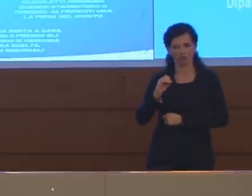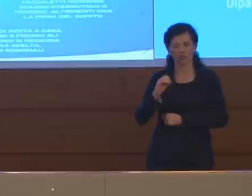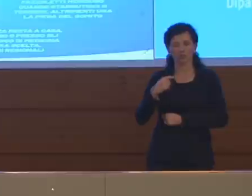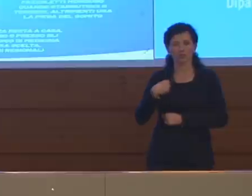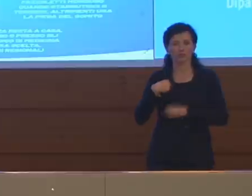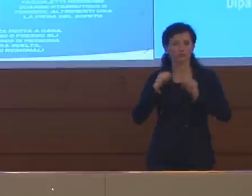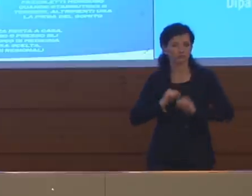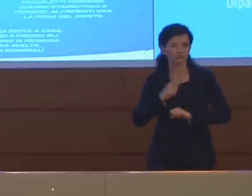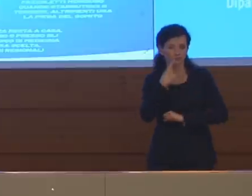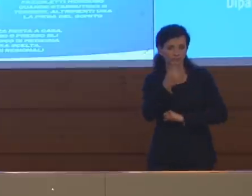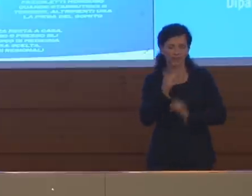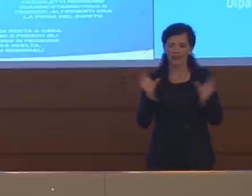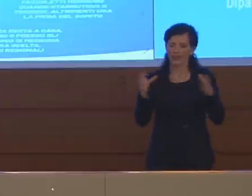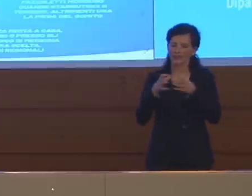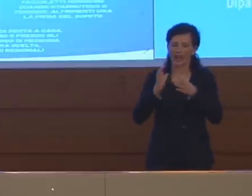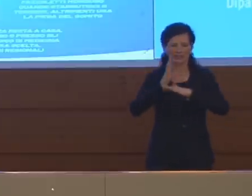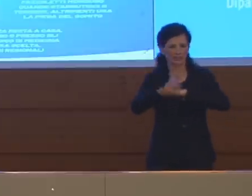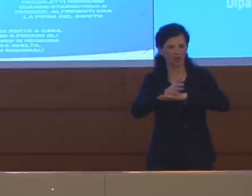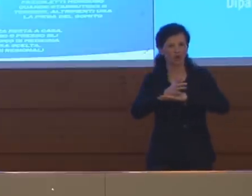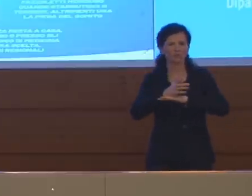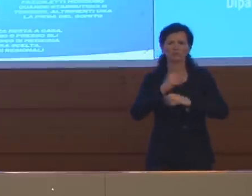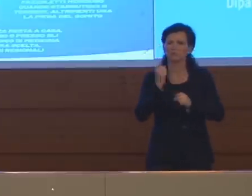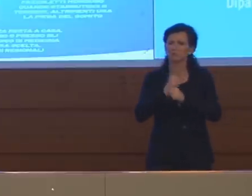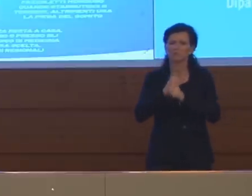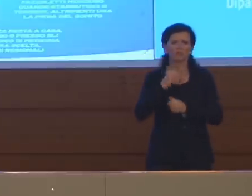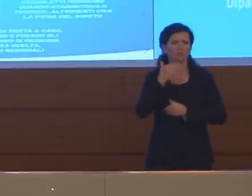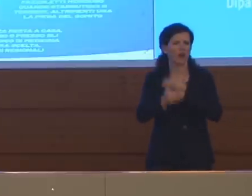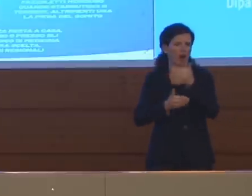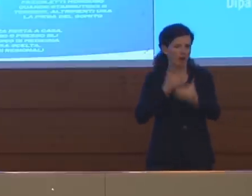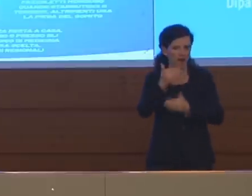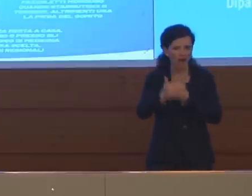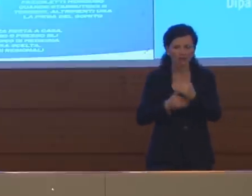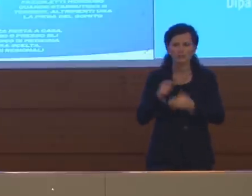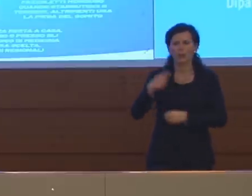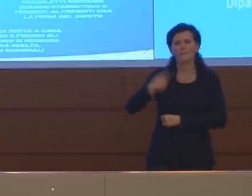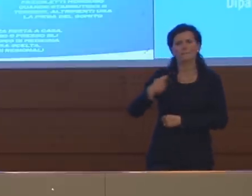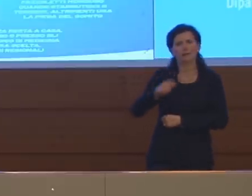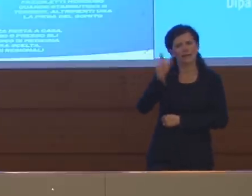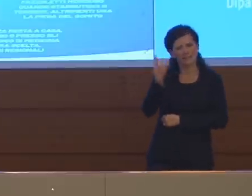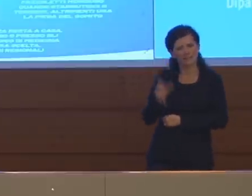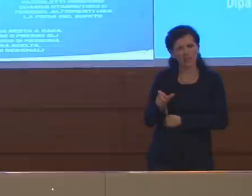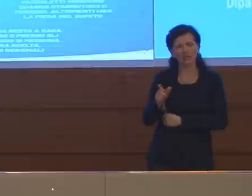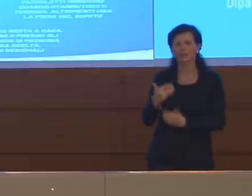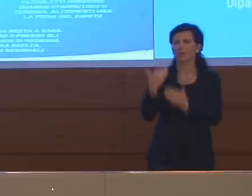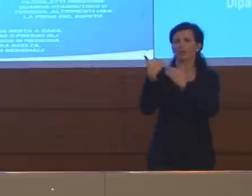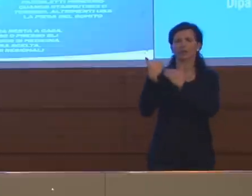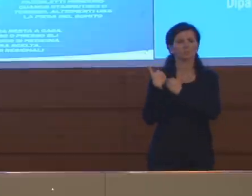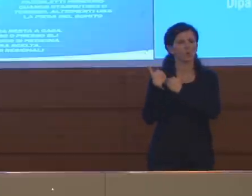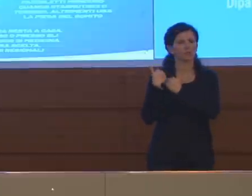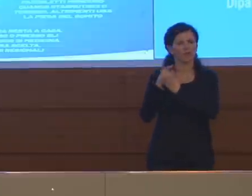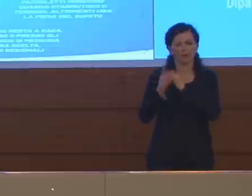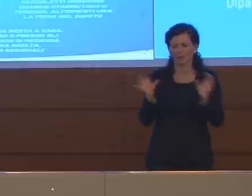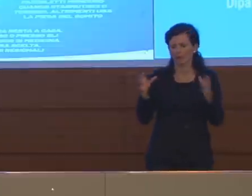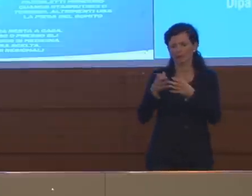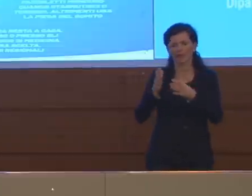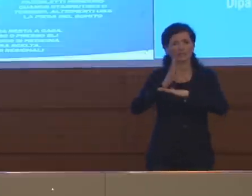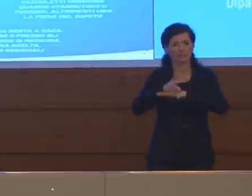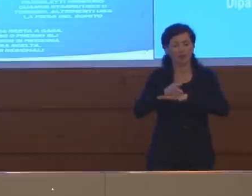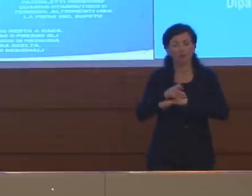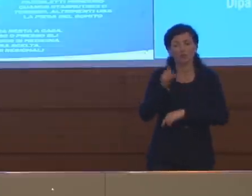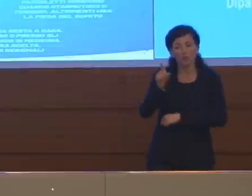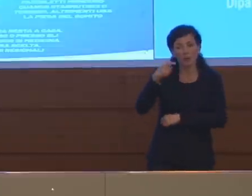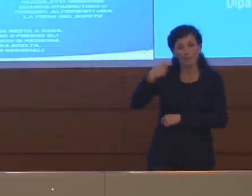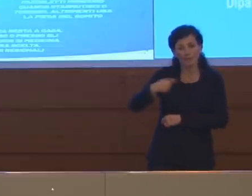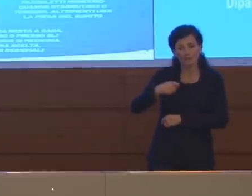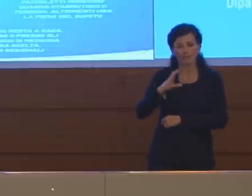attività della Task Force vanno avanti. Il Presidente è responsabile di questa struttura. Ovviamente lui deciderà se